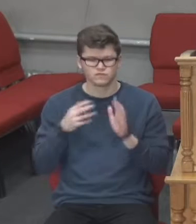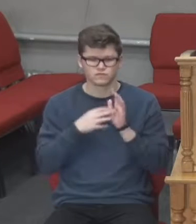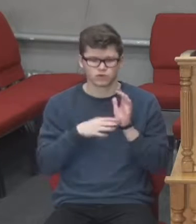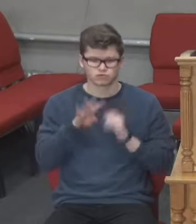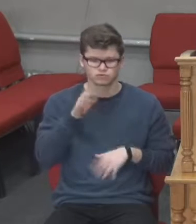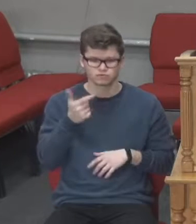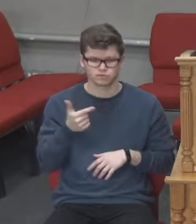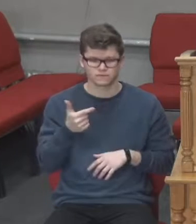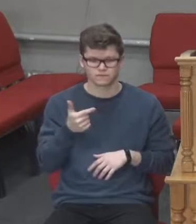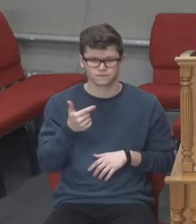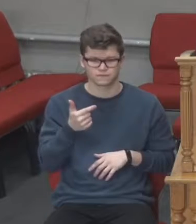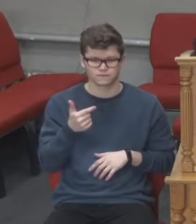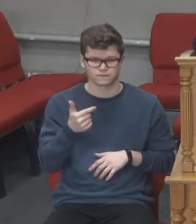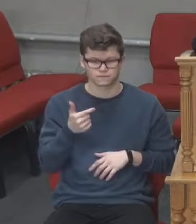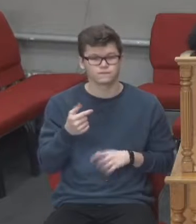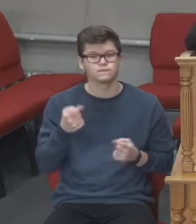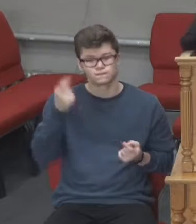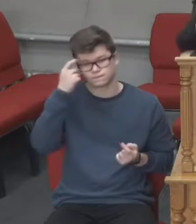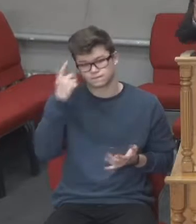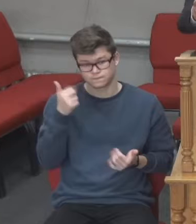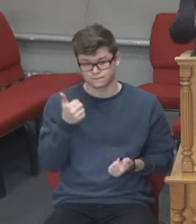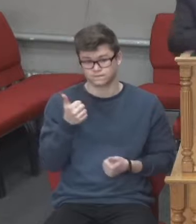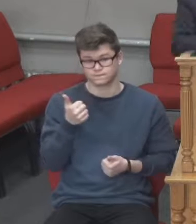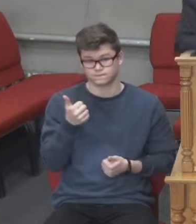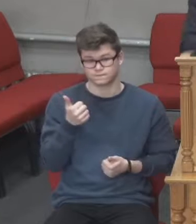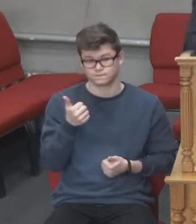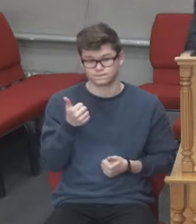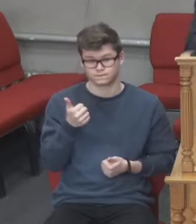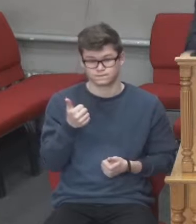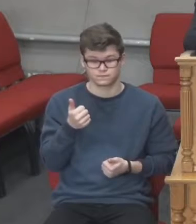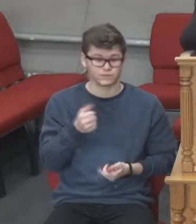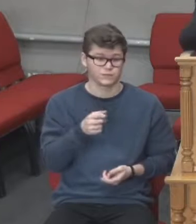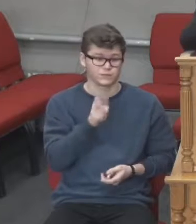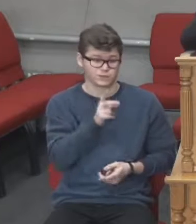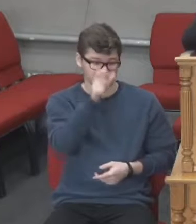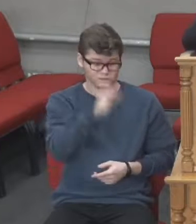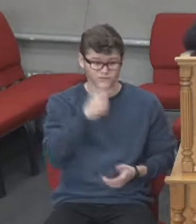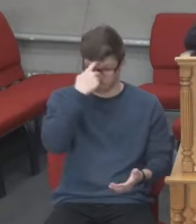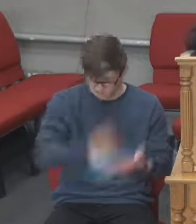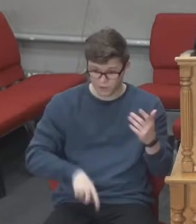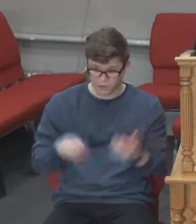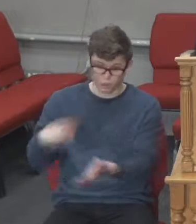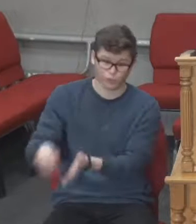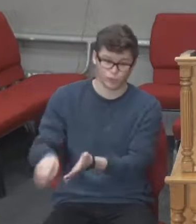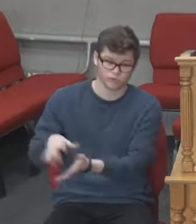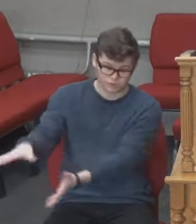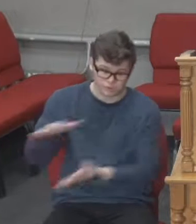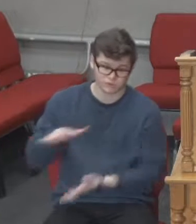гривні. Ну, якщо хто віре, купуйте, будь ласка, таку гречку. Може, вона вам допоможе.